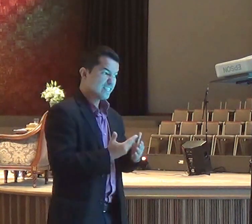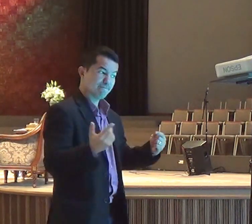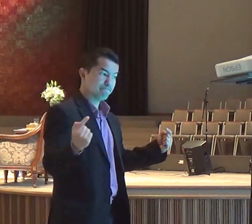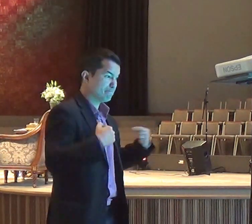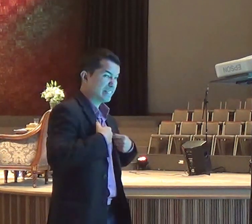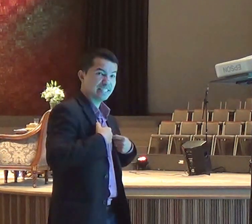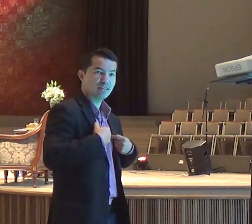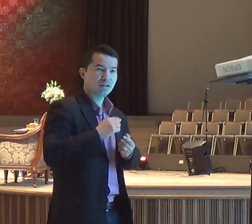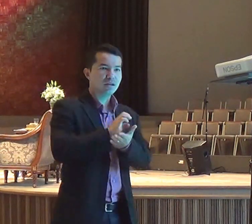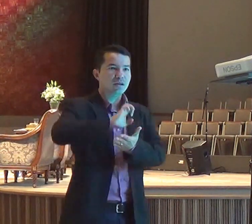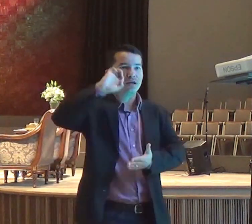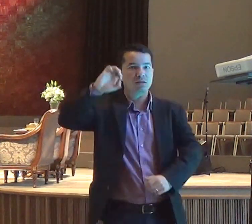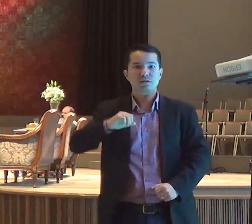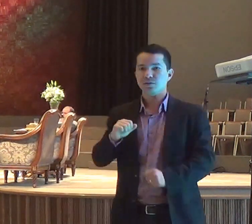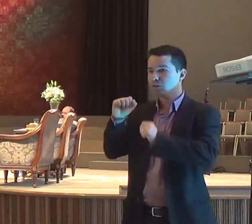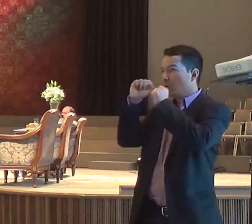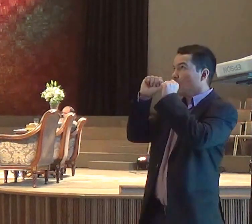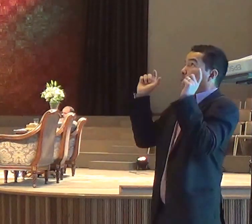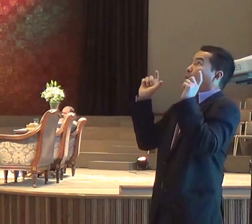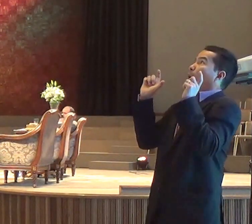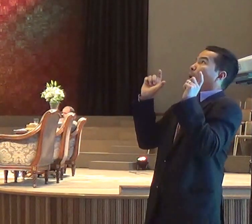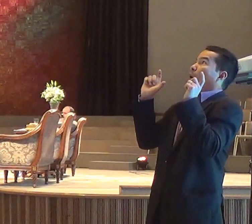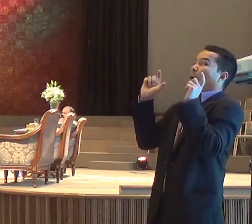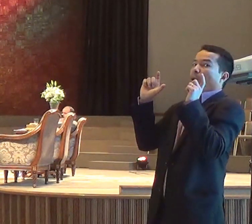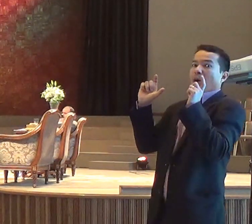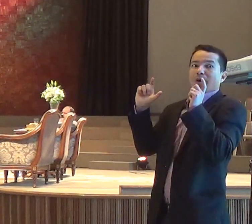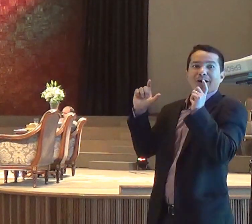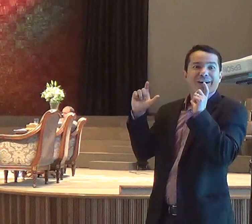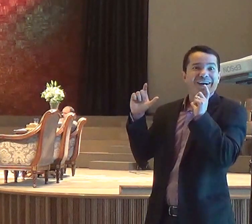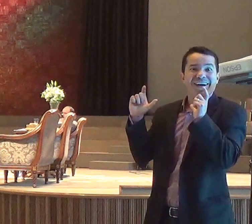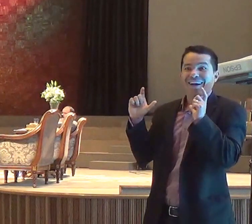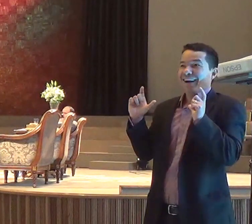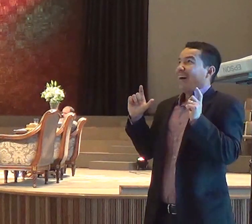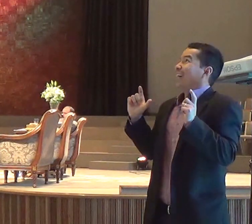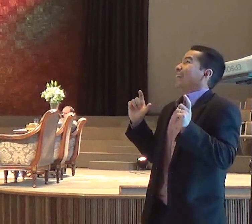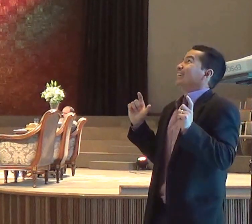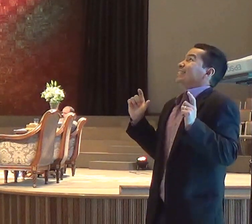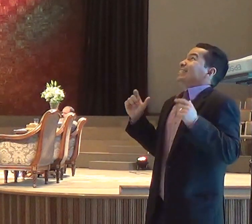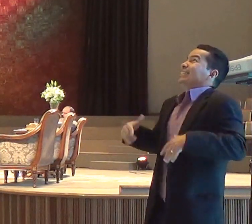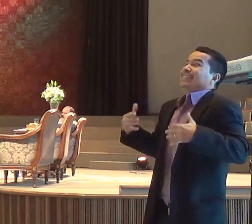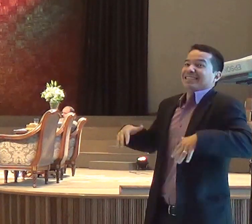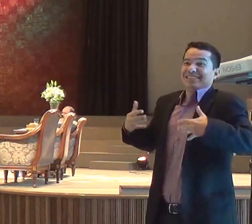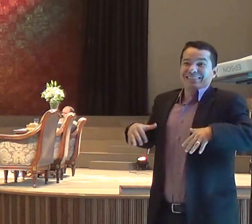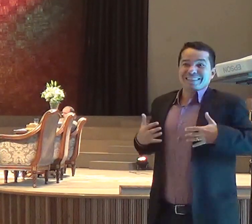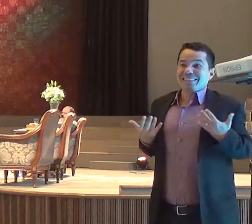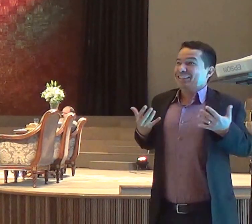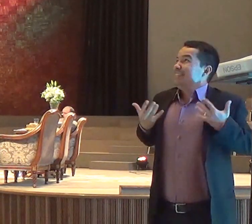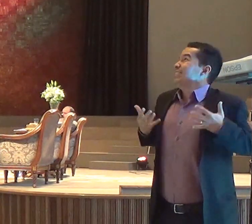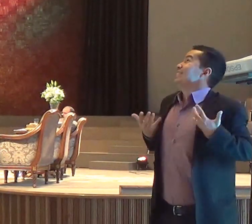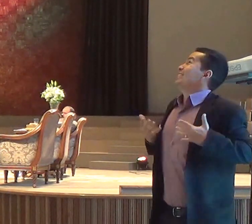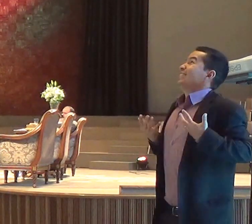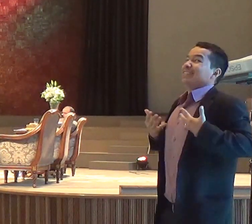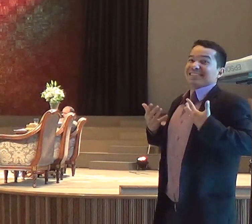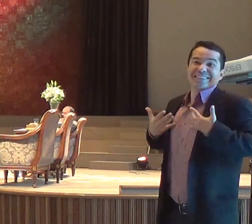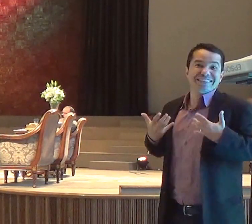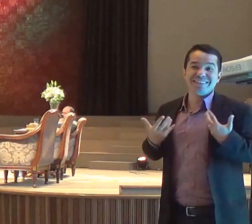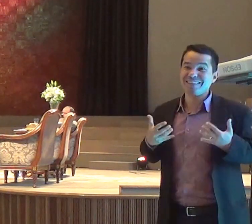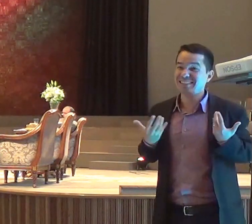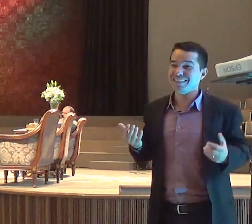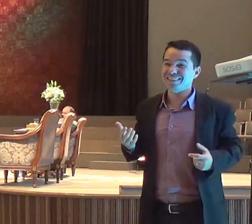que não se dobram diante de barral, você não conhece toda a história,